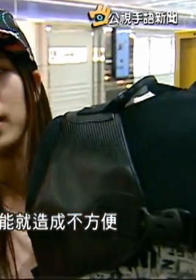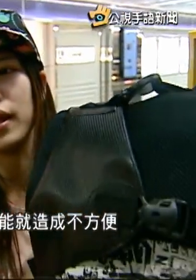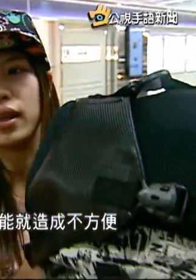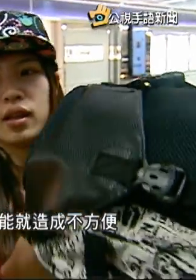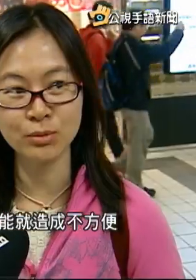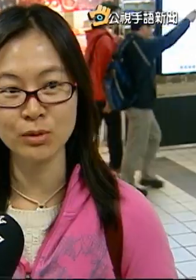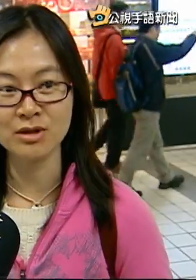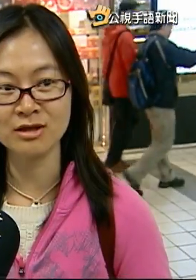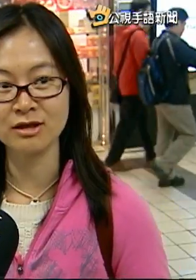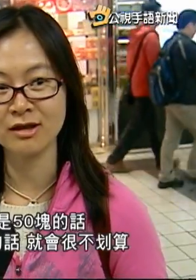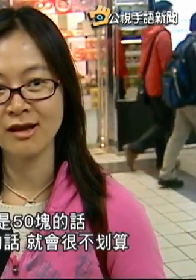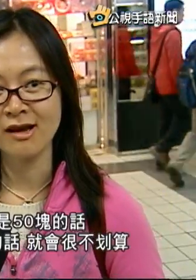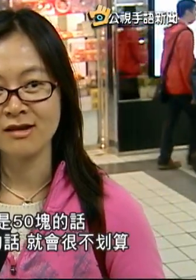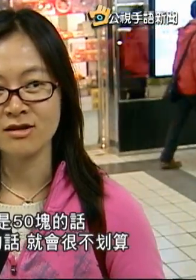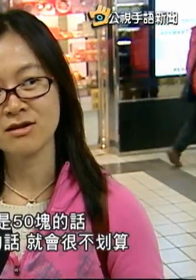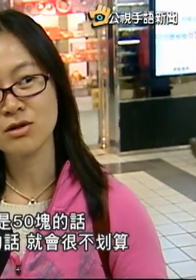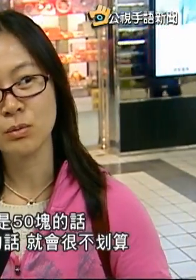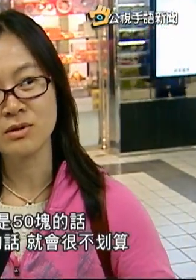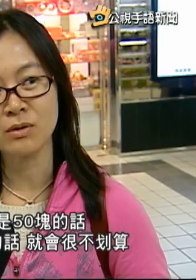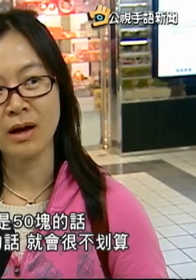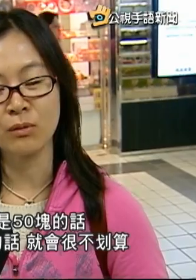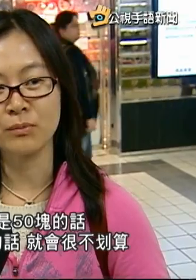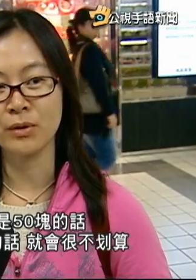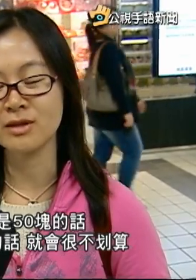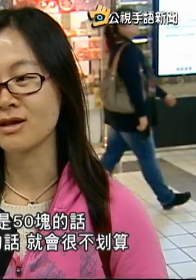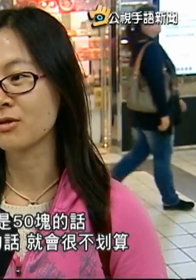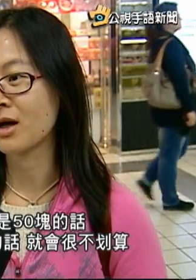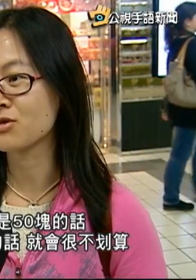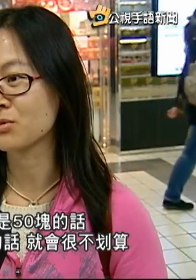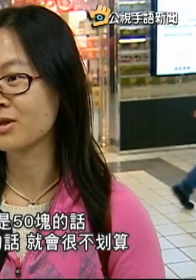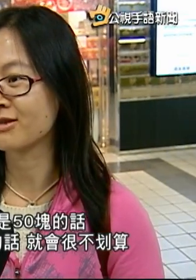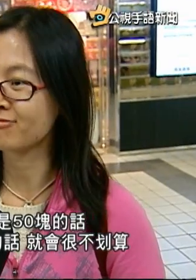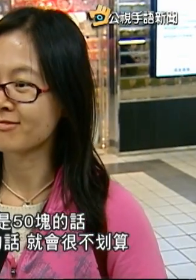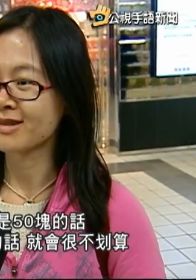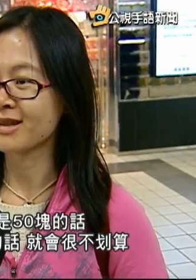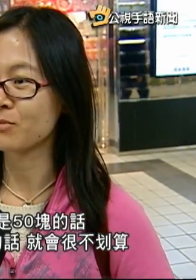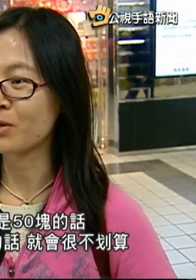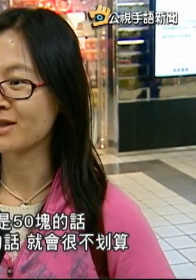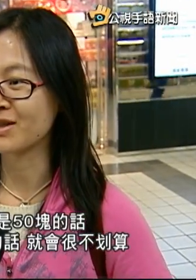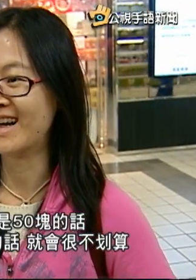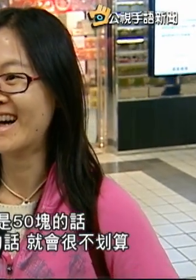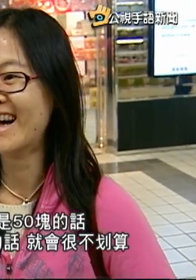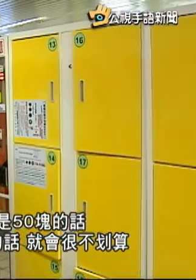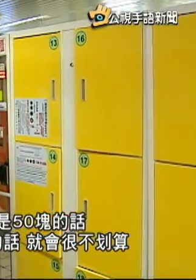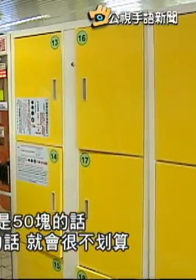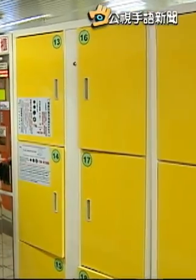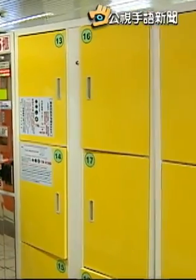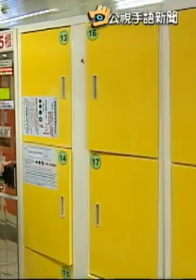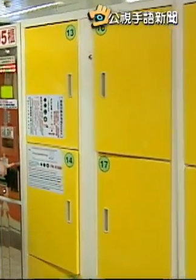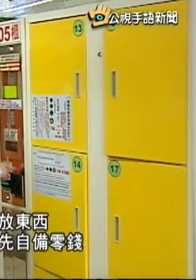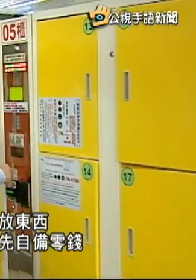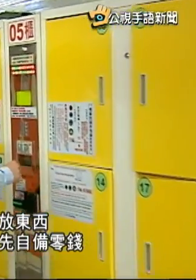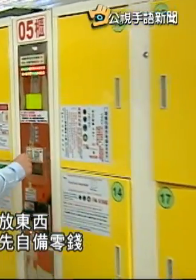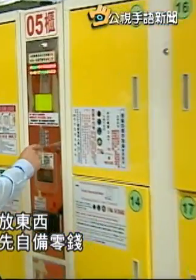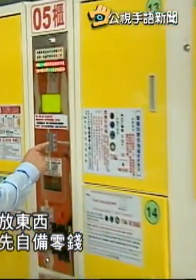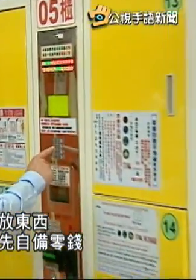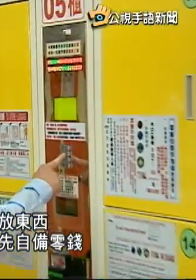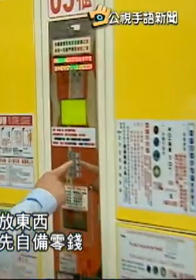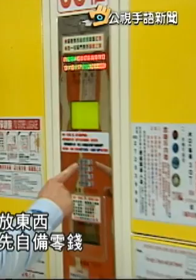便如果是只是说五十的话我没有零钱的话就会很不划算寄放东西民众得先自备零钱但